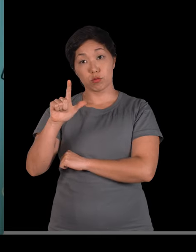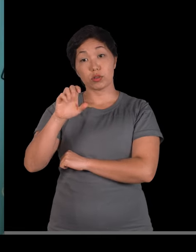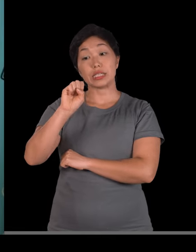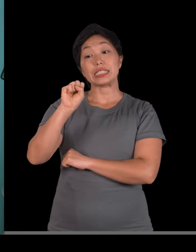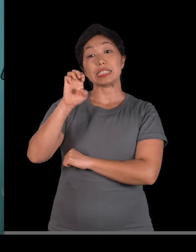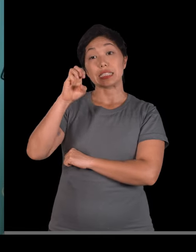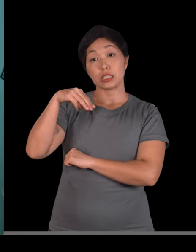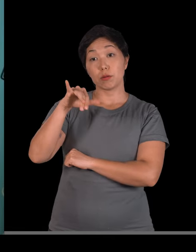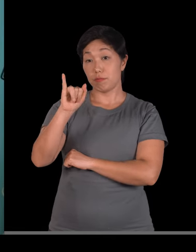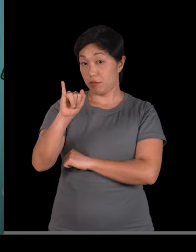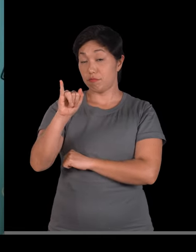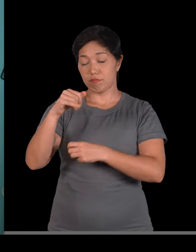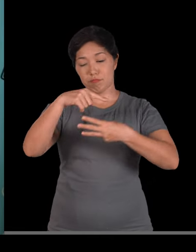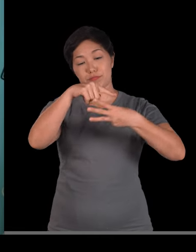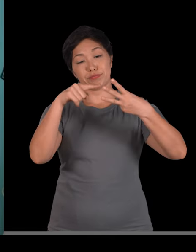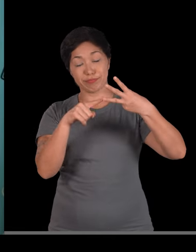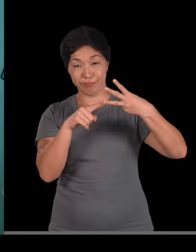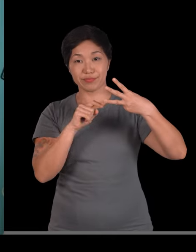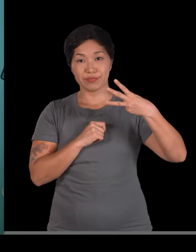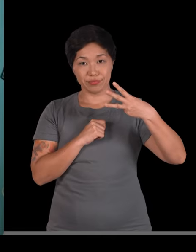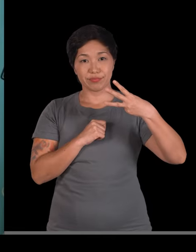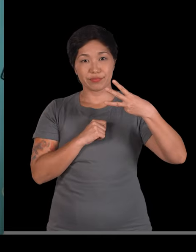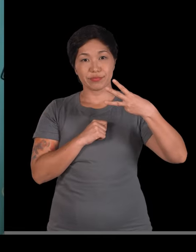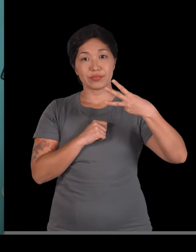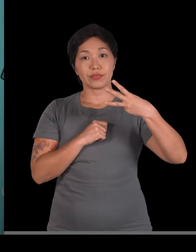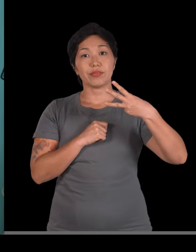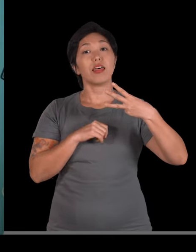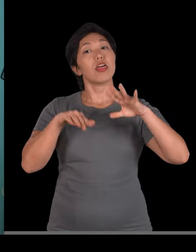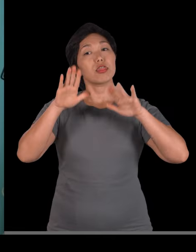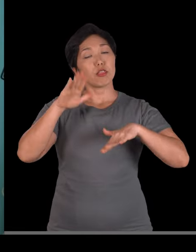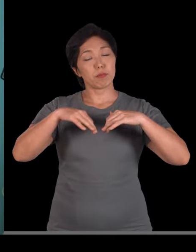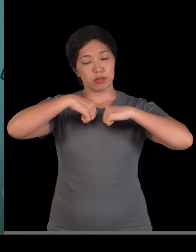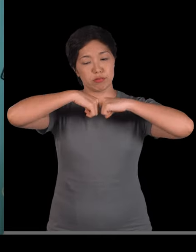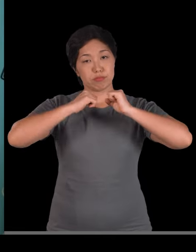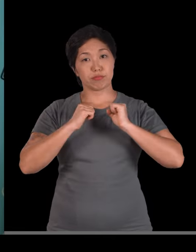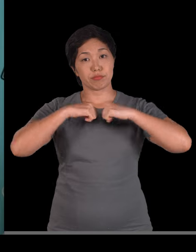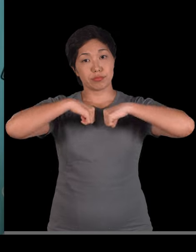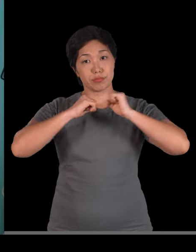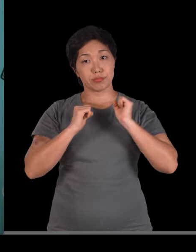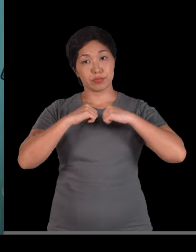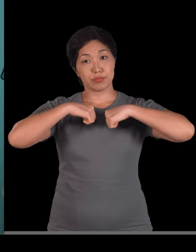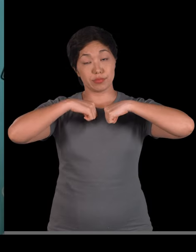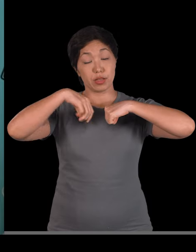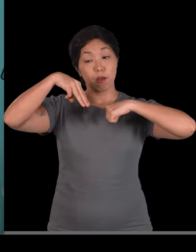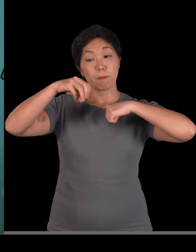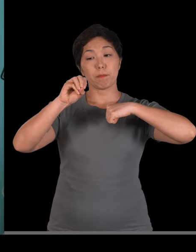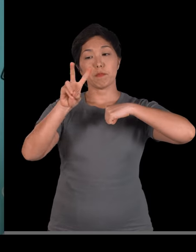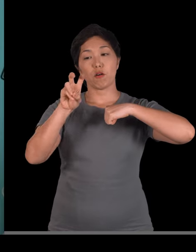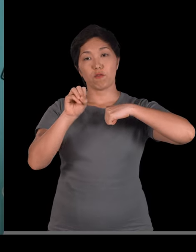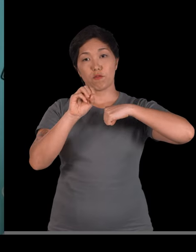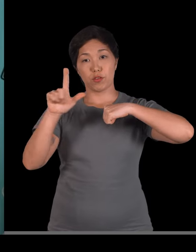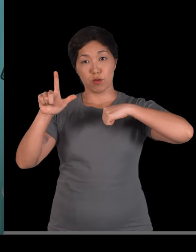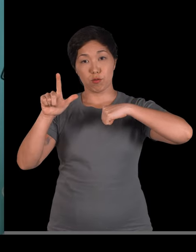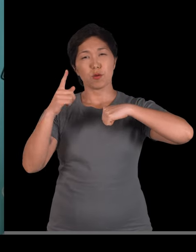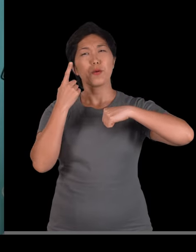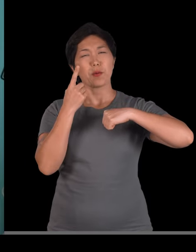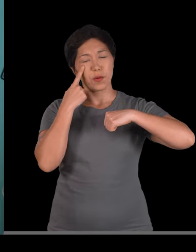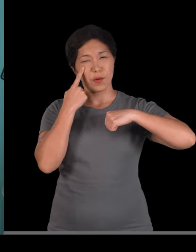articulação móvel, a mobilidade dela, o ângulo possível, ele é maior. Então você vê, por exemplo, aqui, ó, no caso do joelho, ó. Uhul!